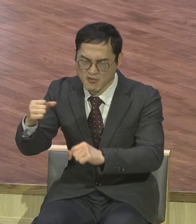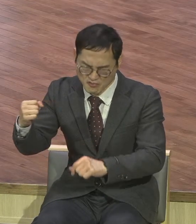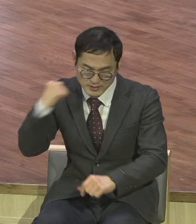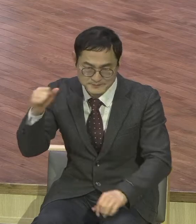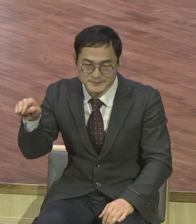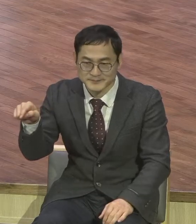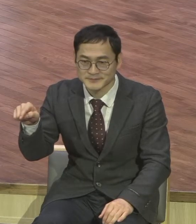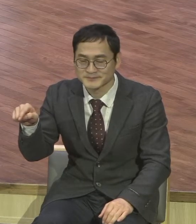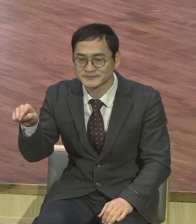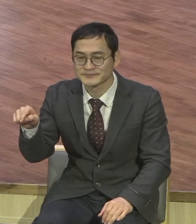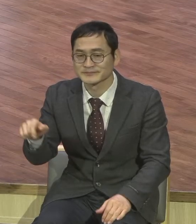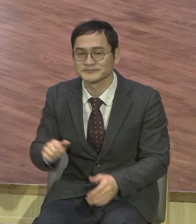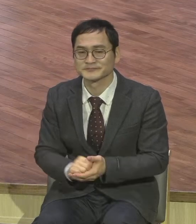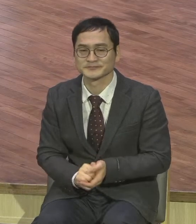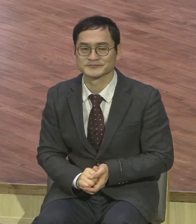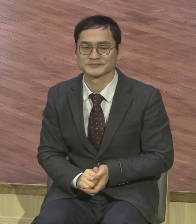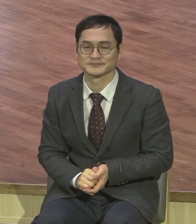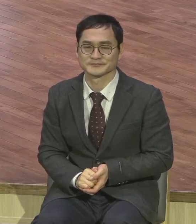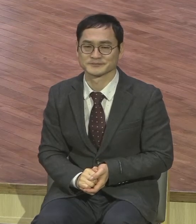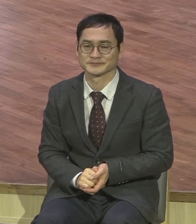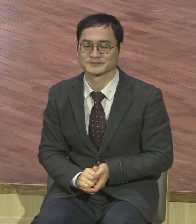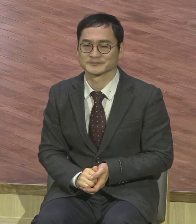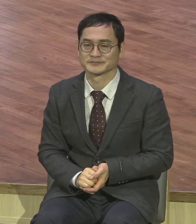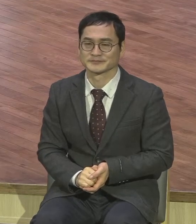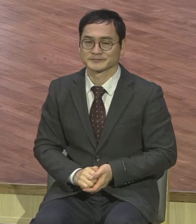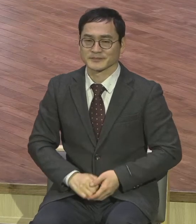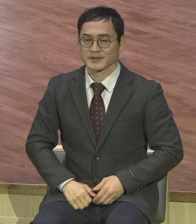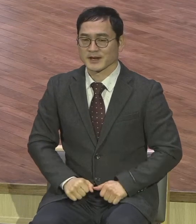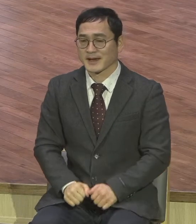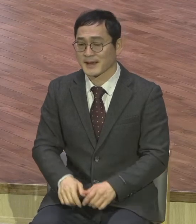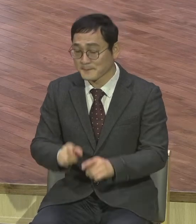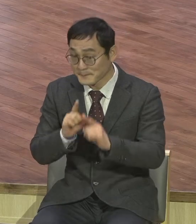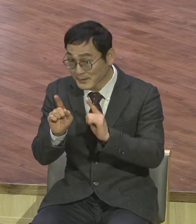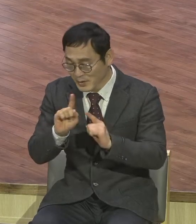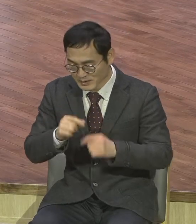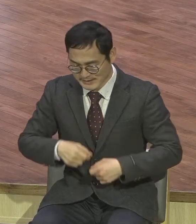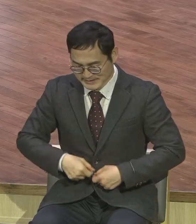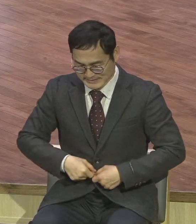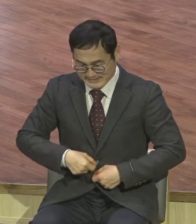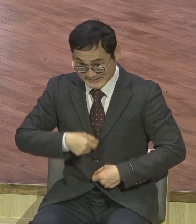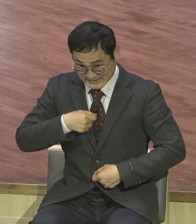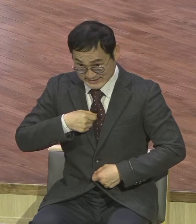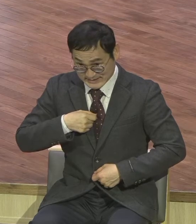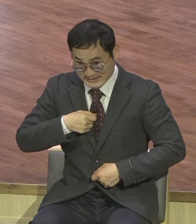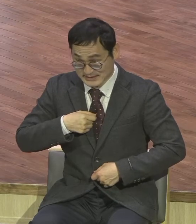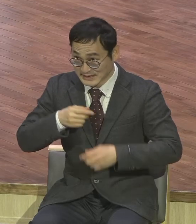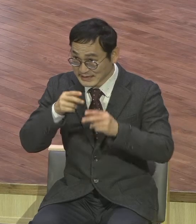이런 말이 있습니다. 지니스를 향한 여정에서 저지르는 실수는 두 가지 있다고 그랬어요.